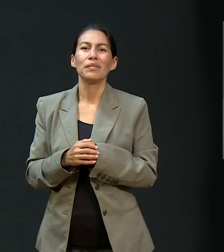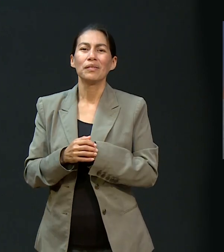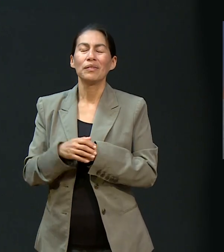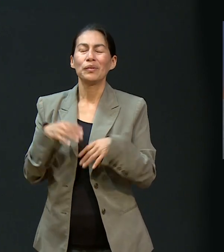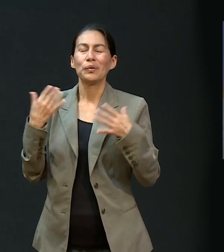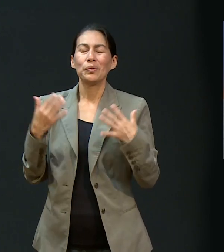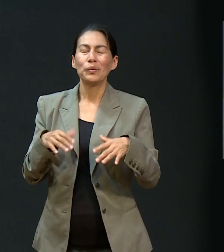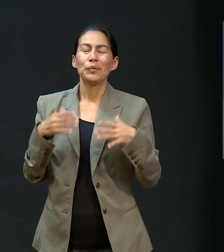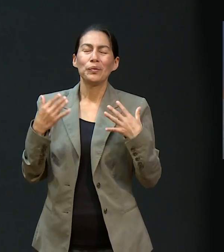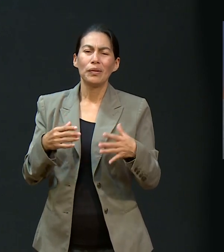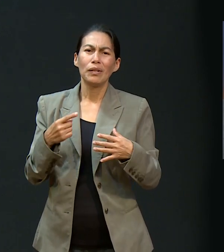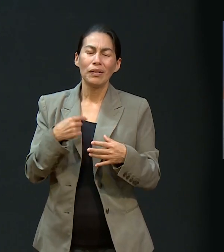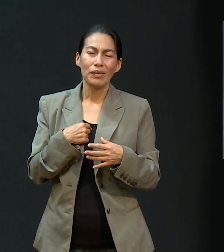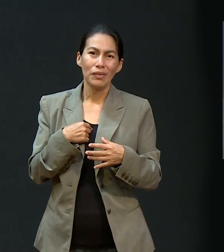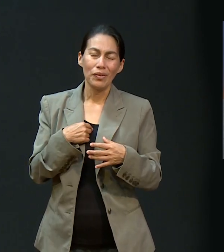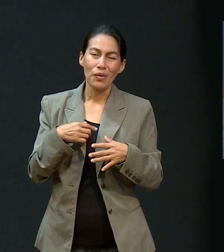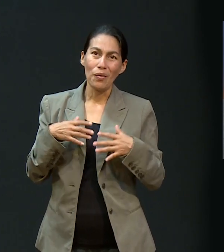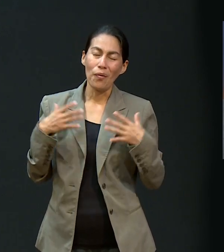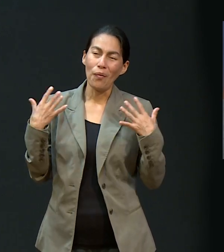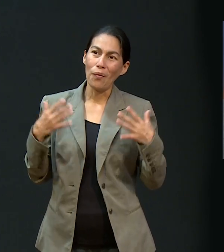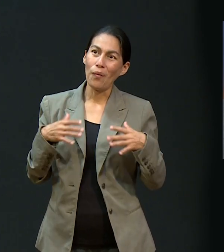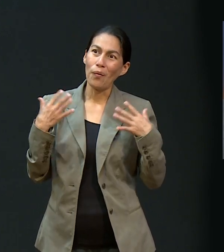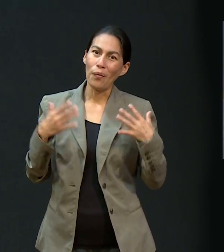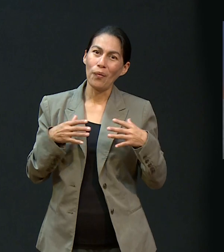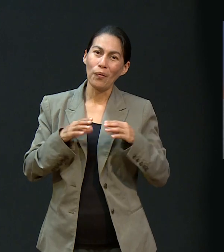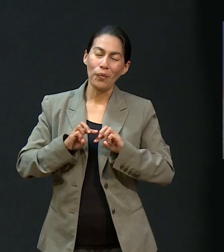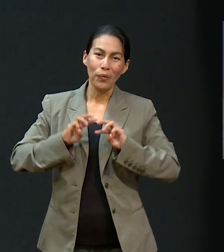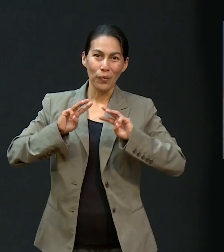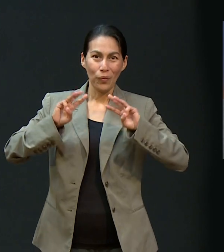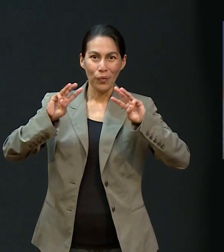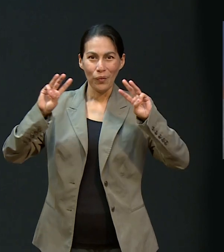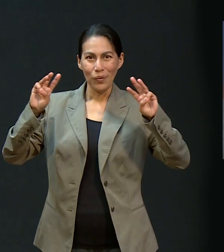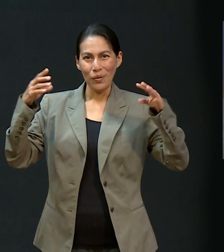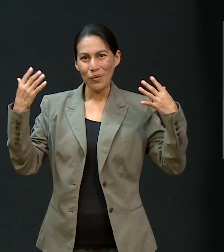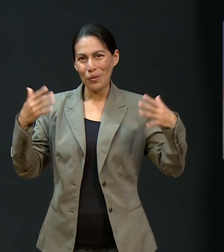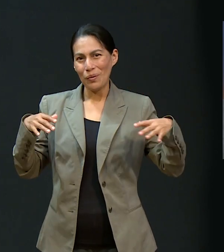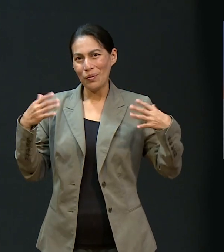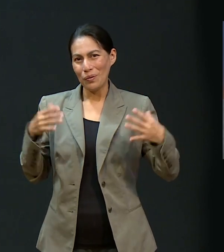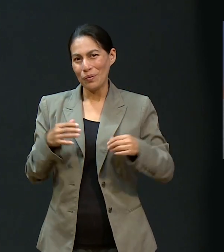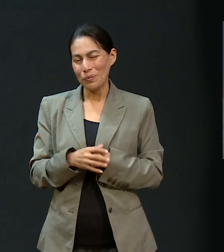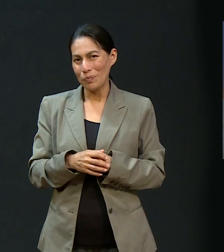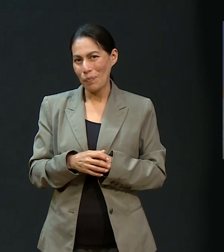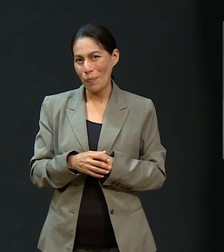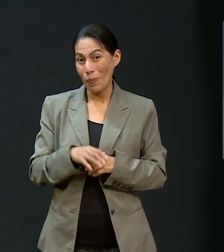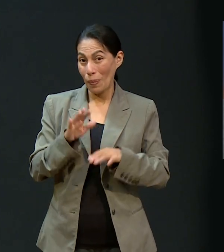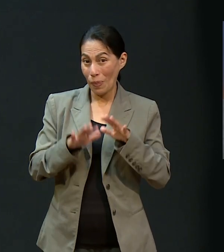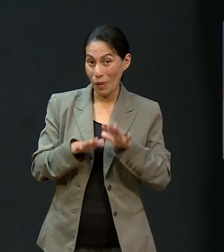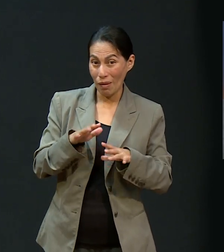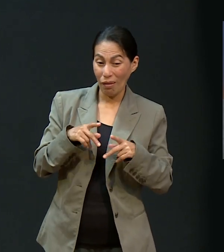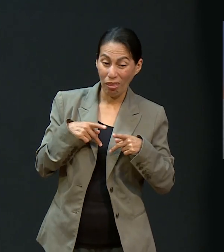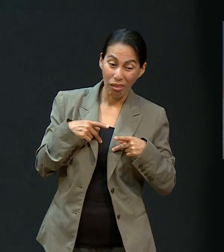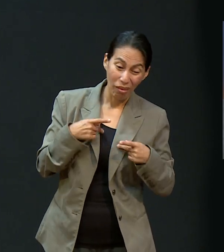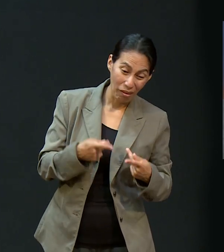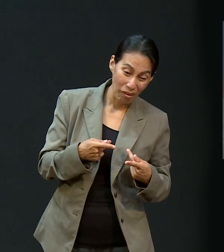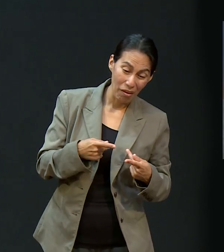confirmaba después de ello. Amén. Y yo me maravillé porque dije, wow, cómo es que